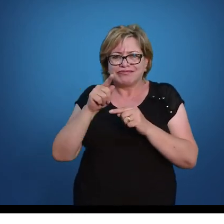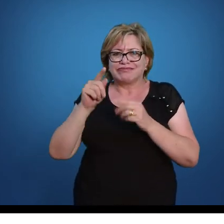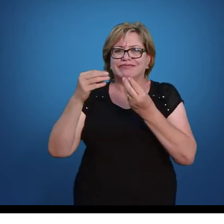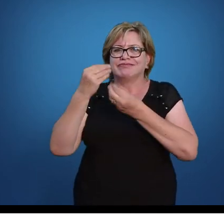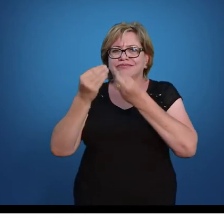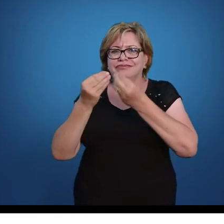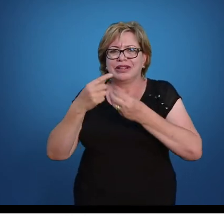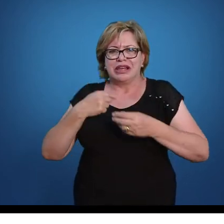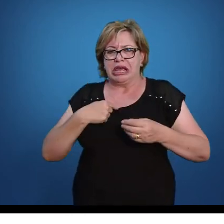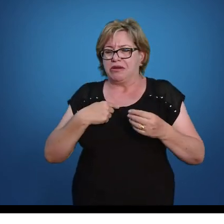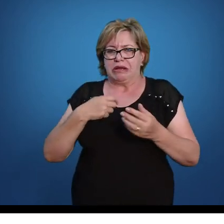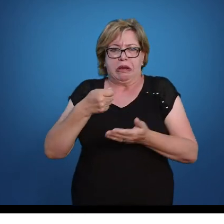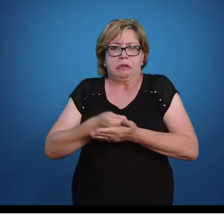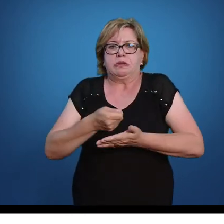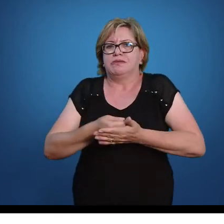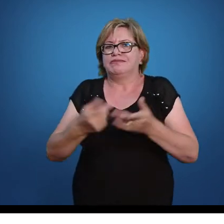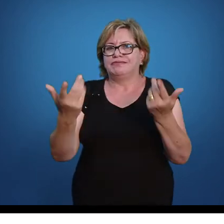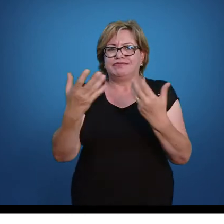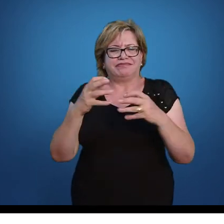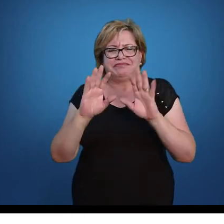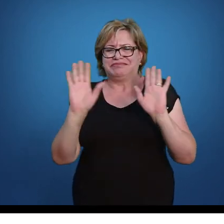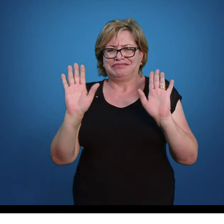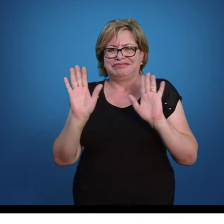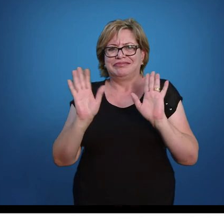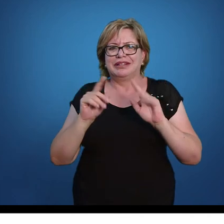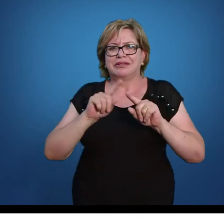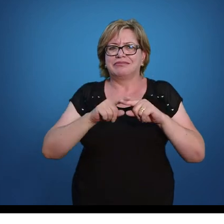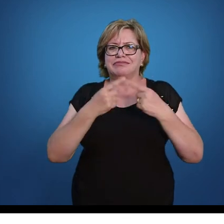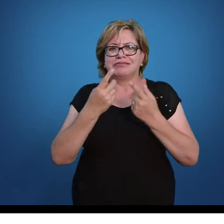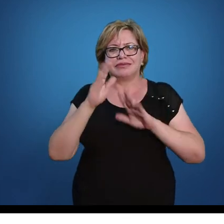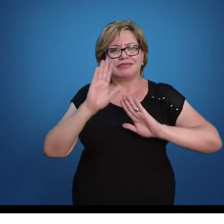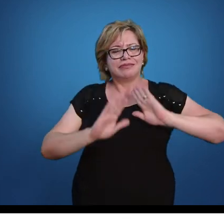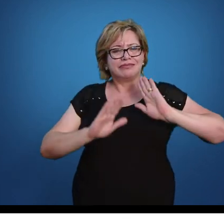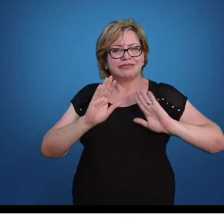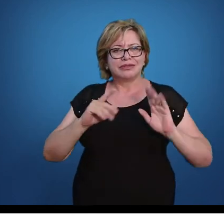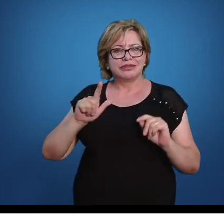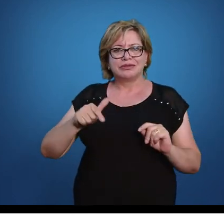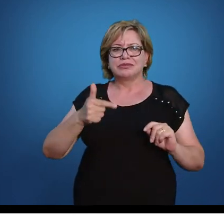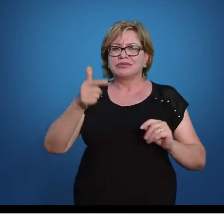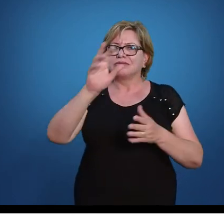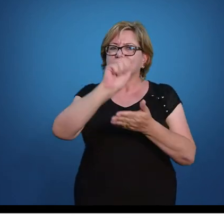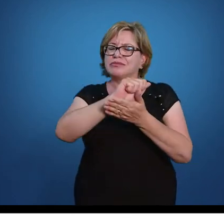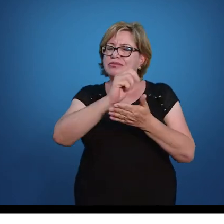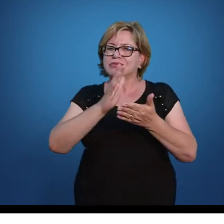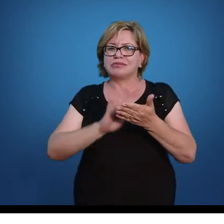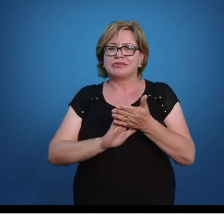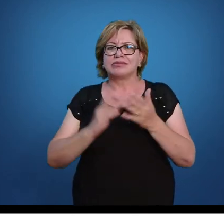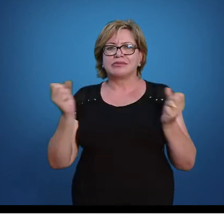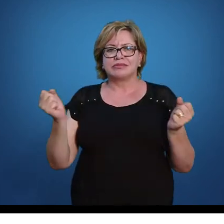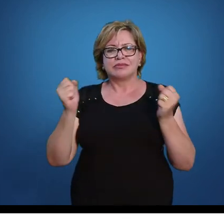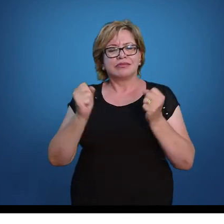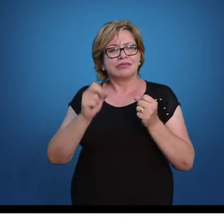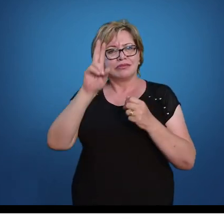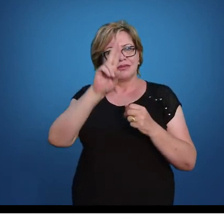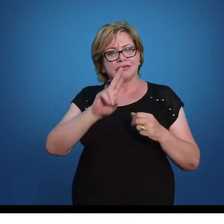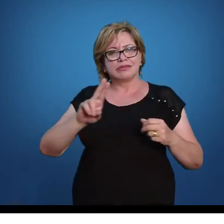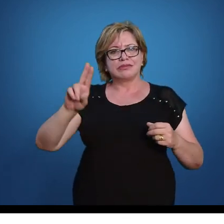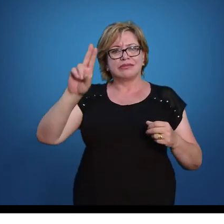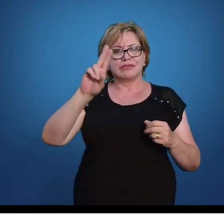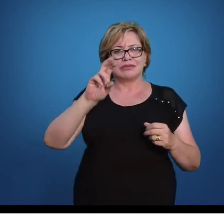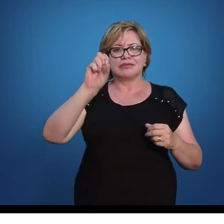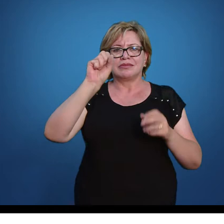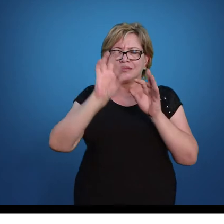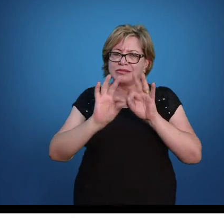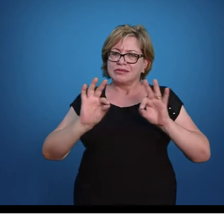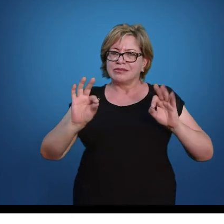Não é que eu, o professor Fabrício, quero isso de você. Mas você vai se deparar em qualquer outra atividade com a simplificação feita